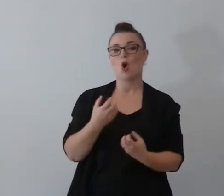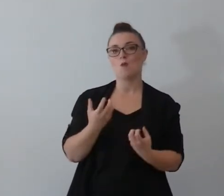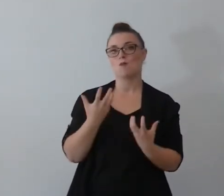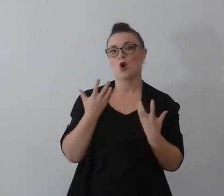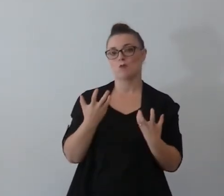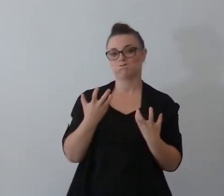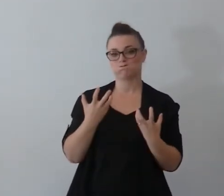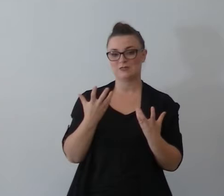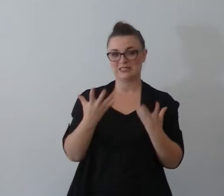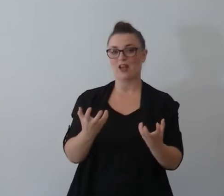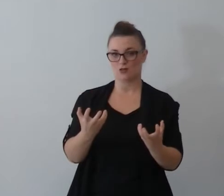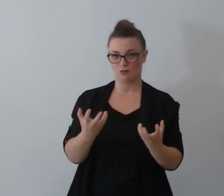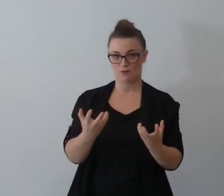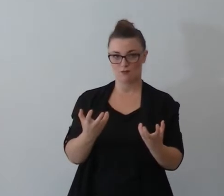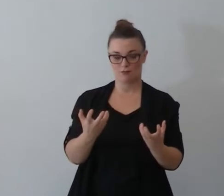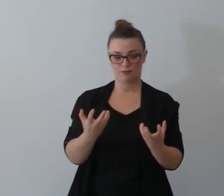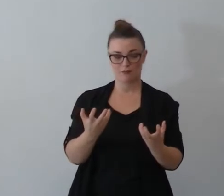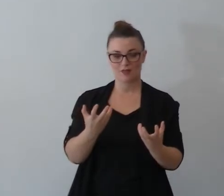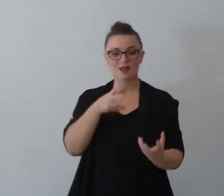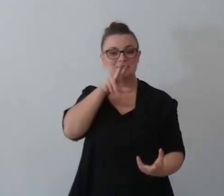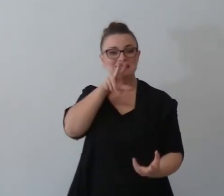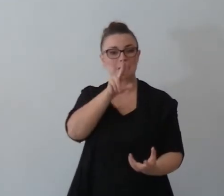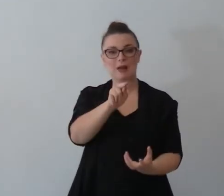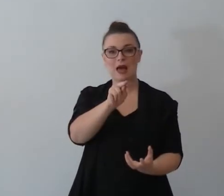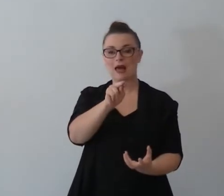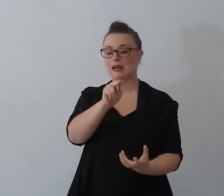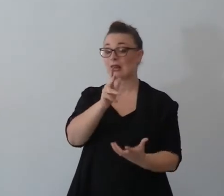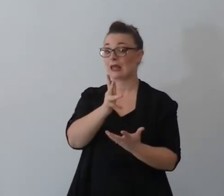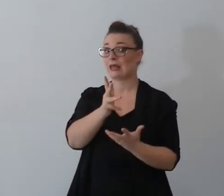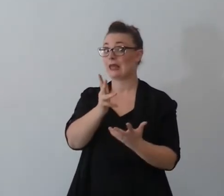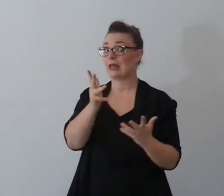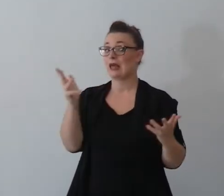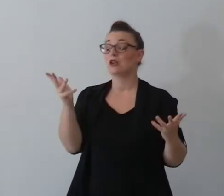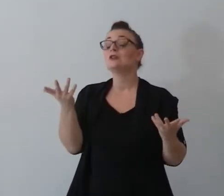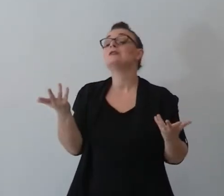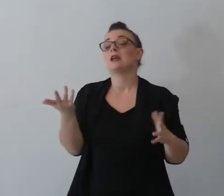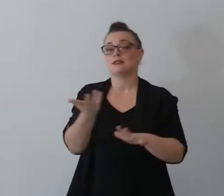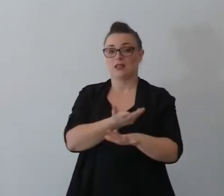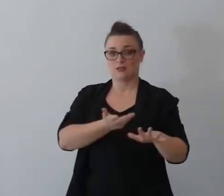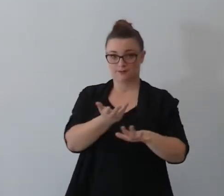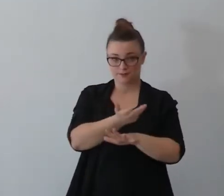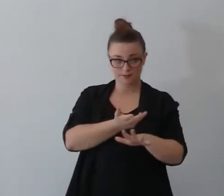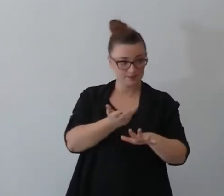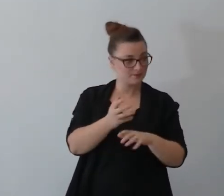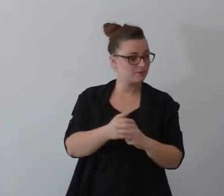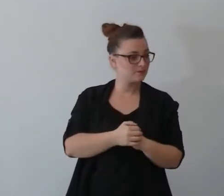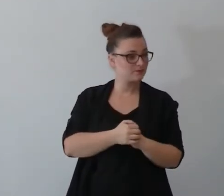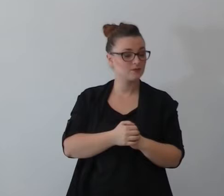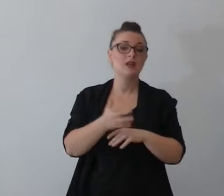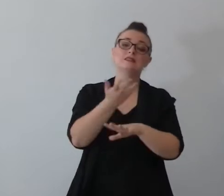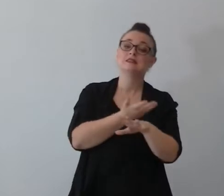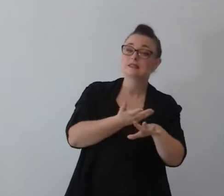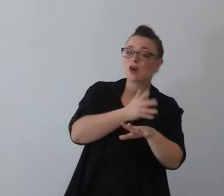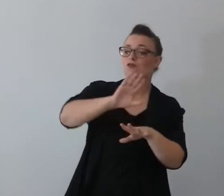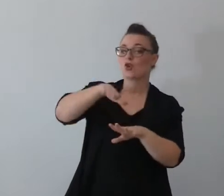dove si parla esplicitamente di sesso e di sesso